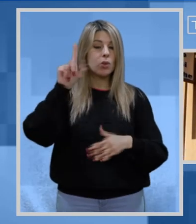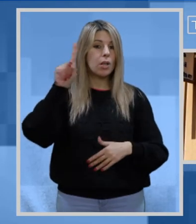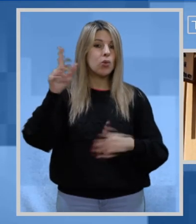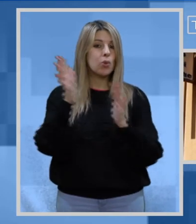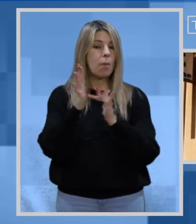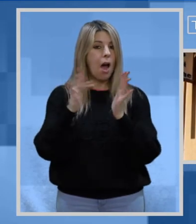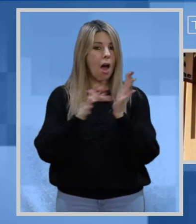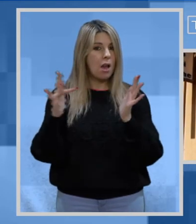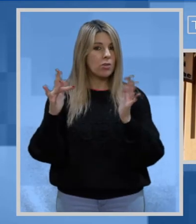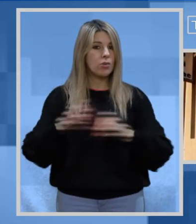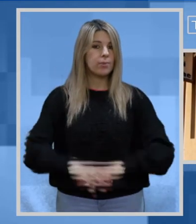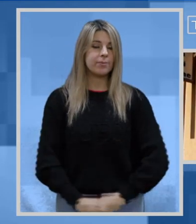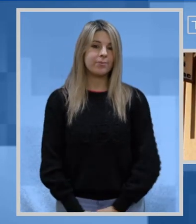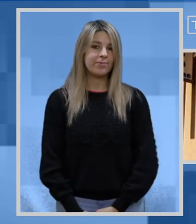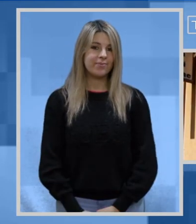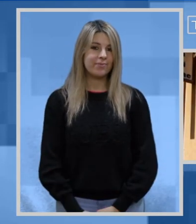il prossimo 31 marzo